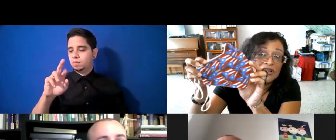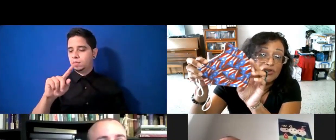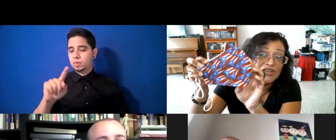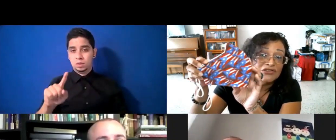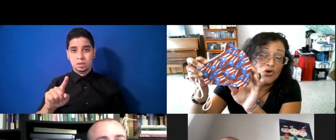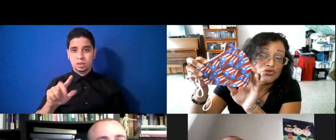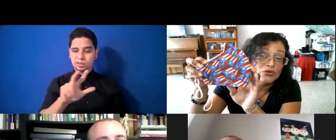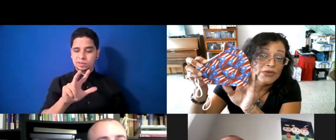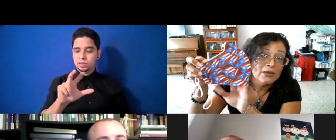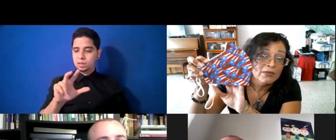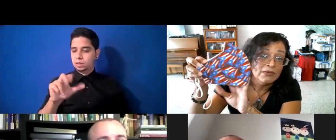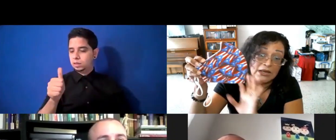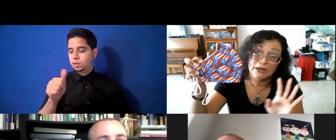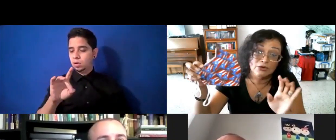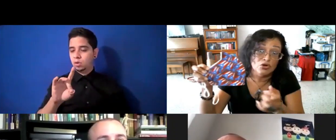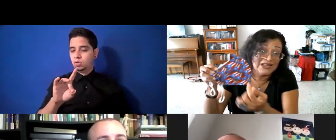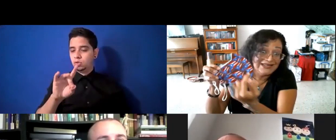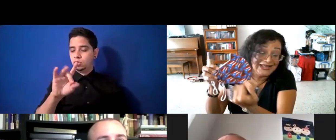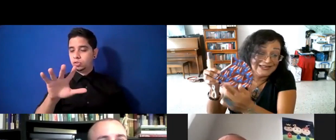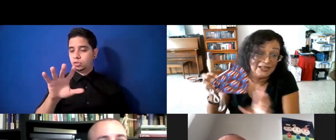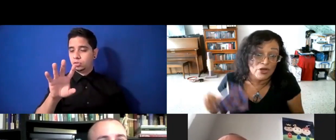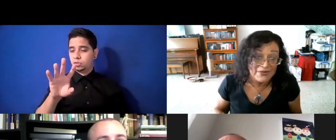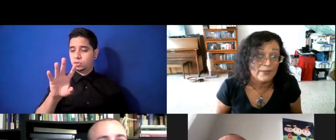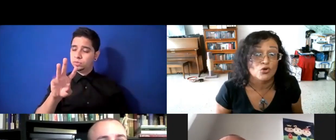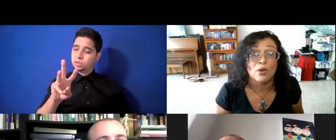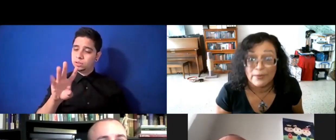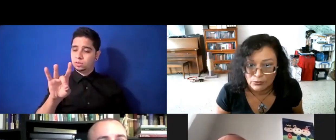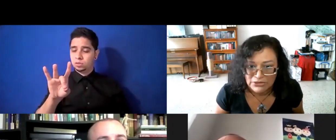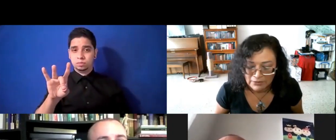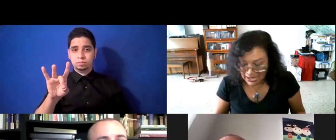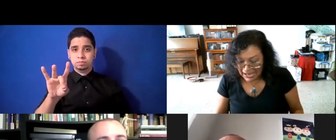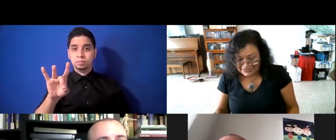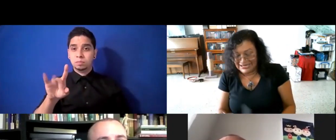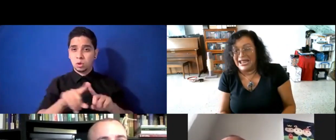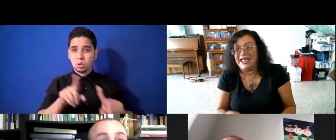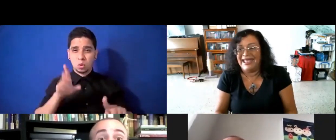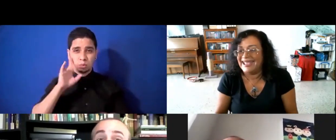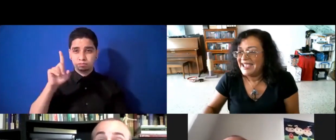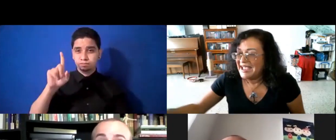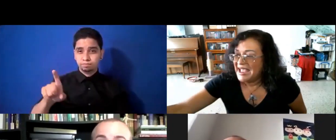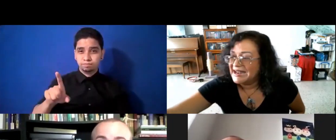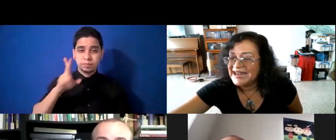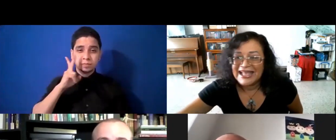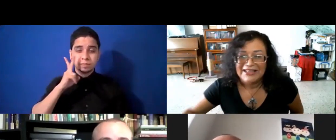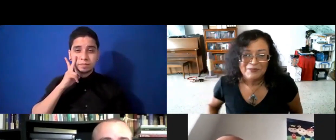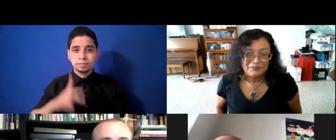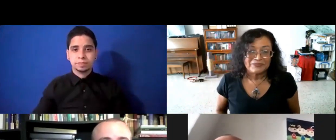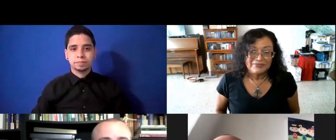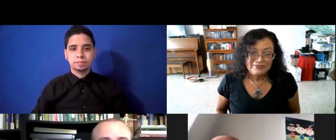310-8568, y yo no sé si tiene diseñitos de pizza, pero yo le voy a preguntar, así que... Pues nada, me comunico luego